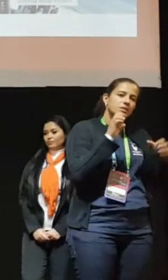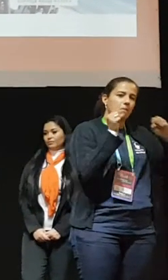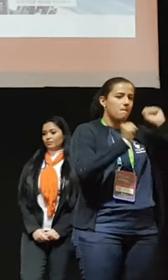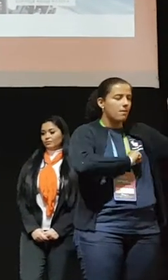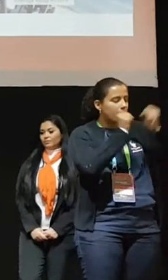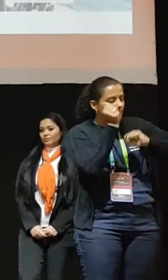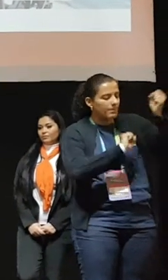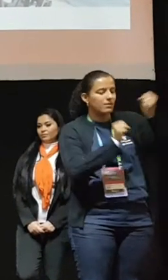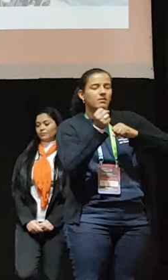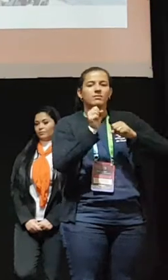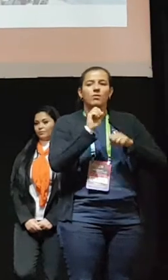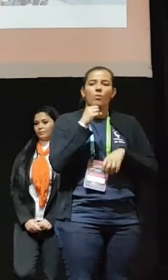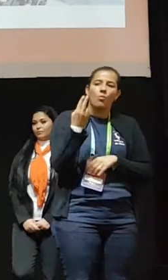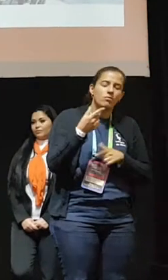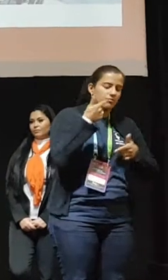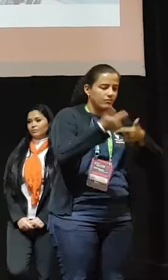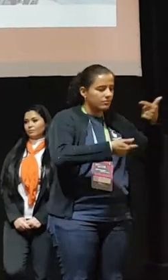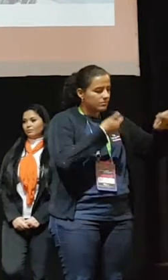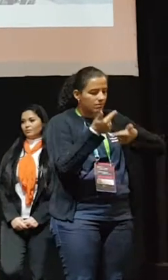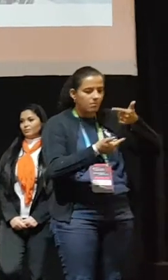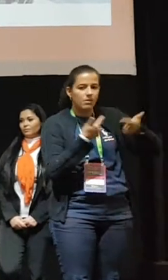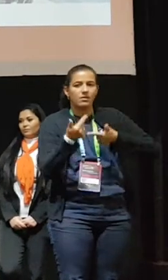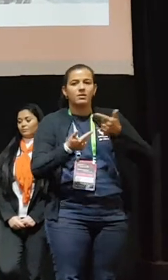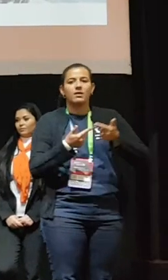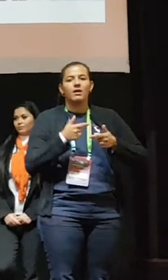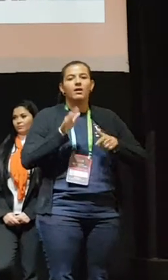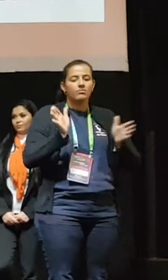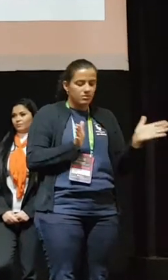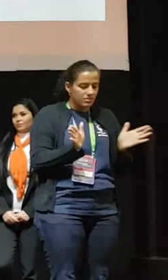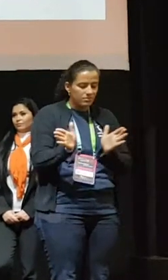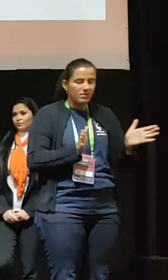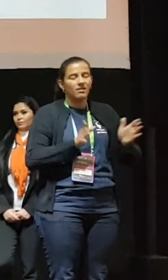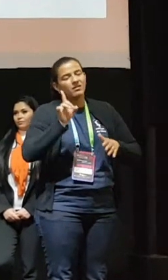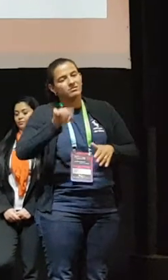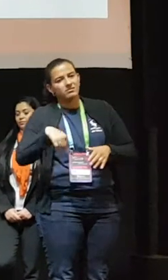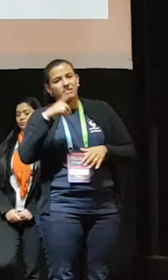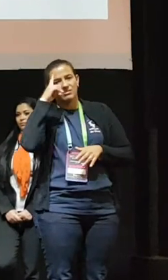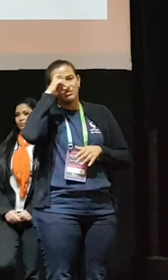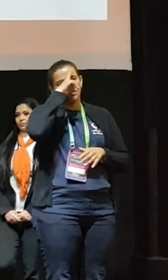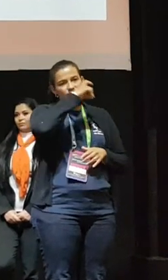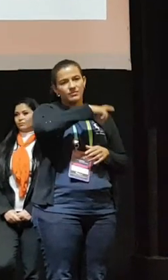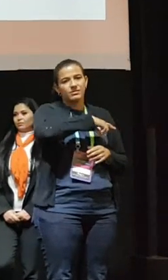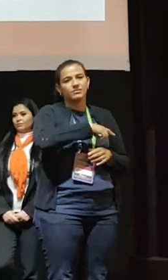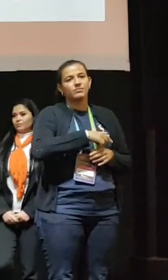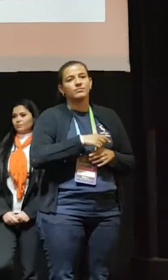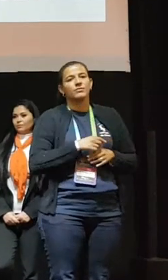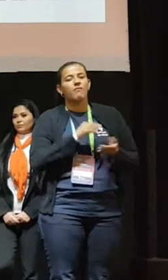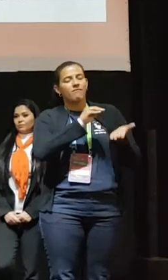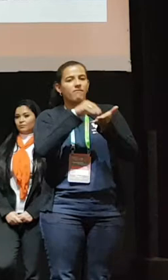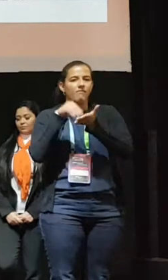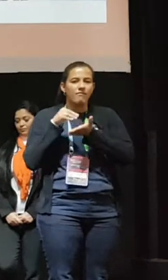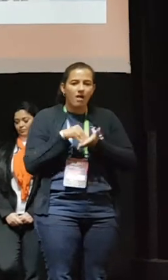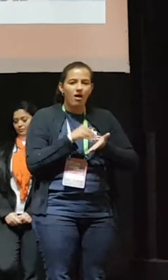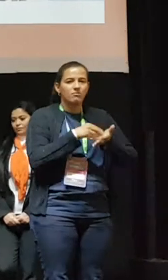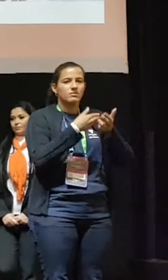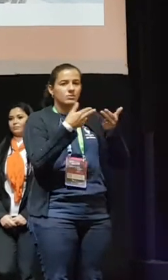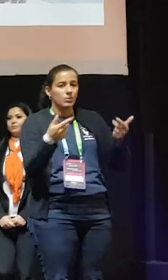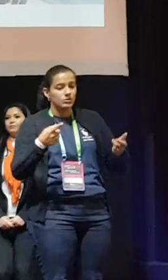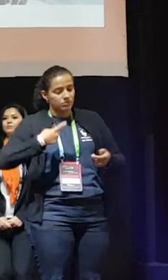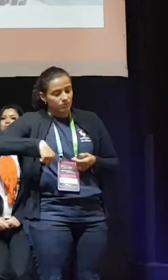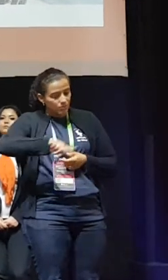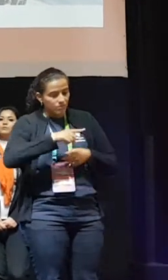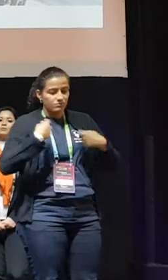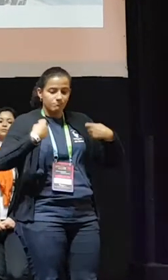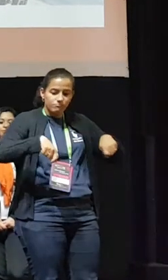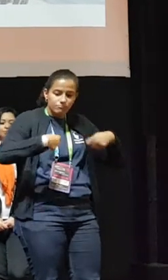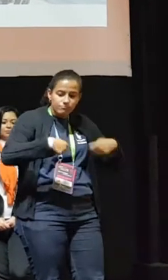depois para você trabalhar nessa área, na sensibilidade, na inclusão, que é muito difícil. Então, a gente precisa